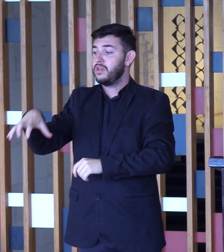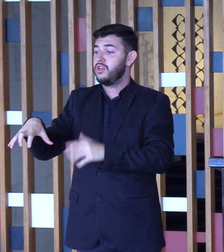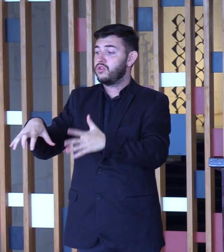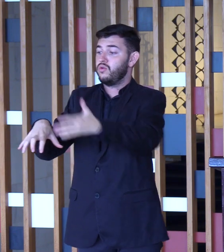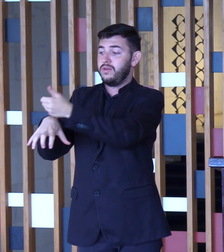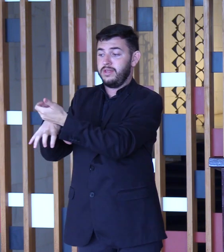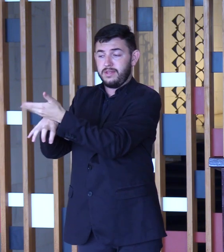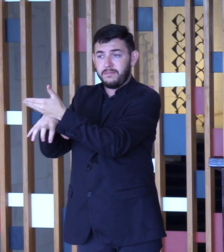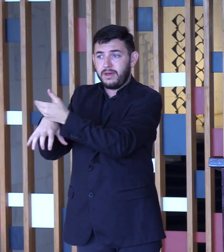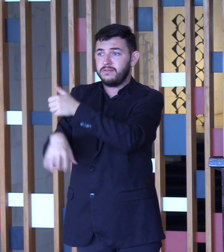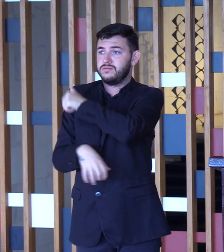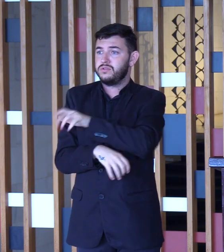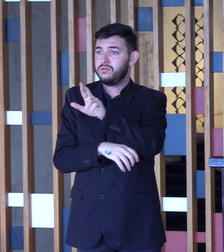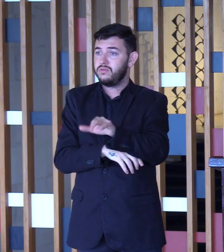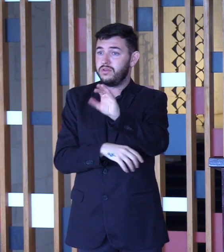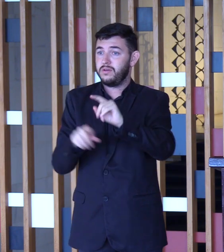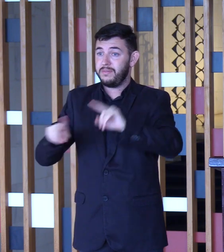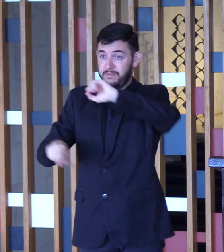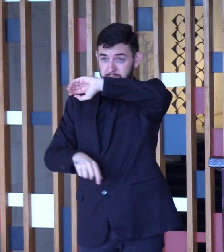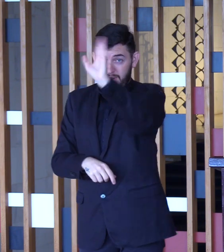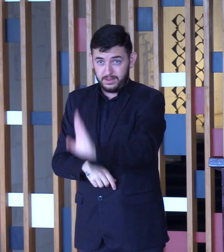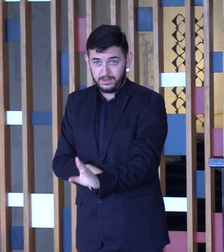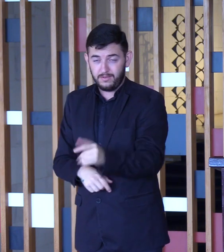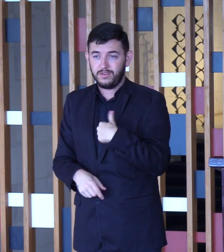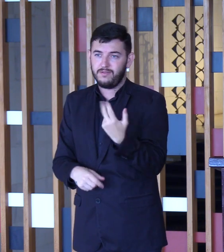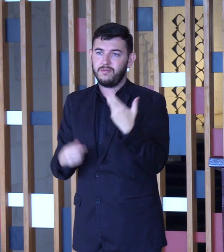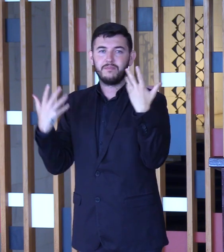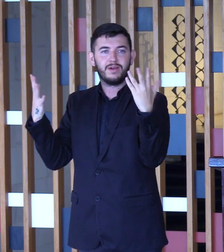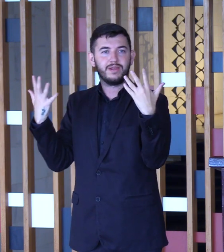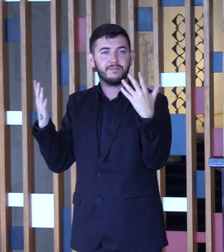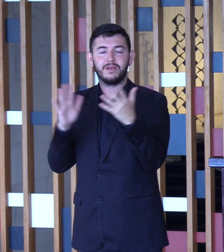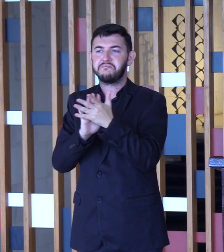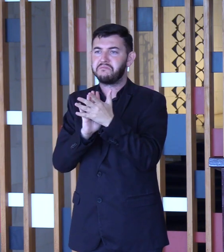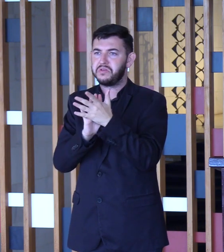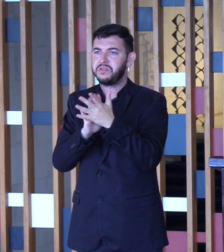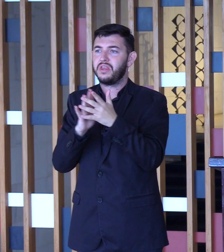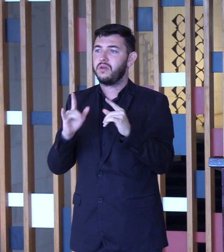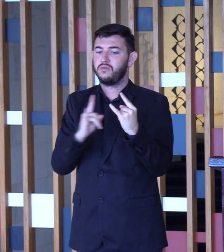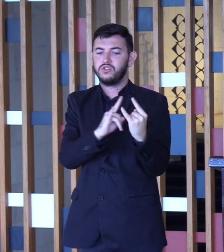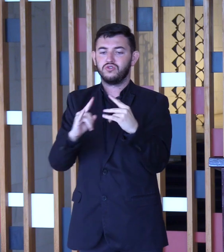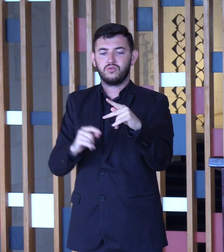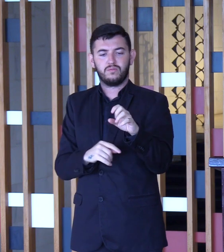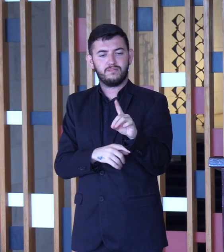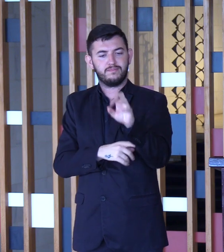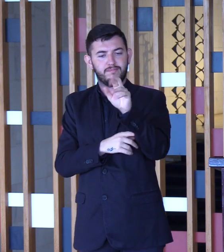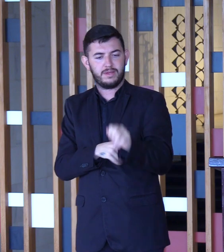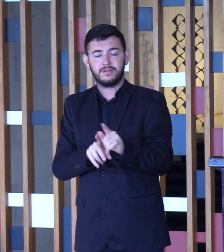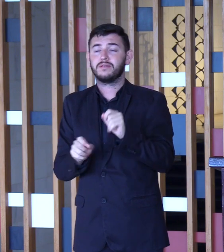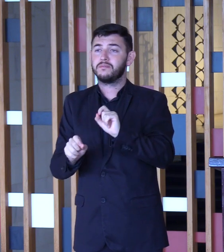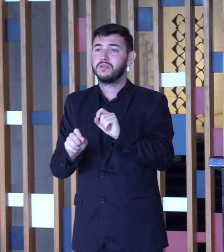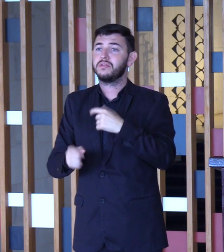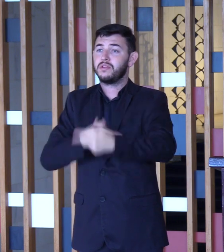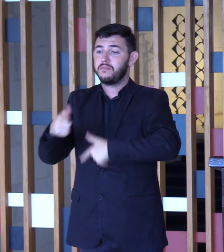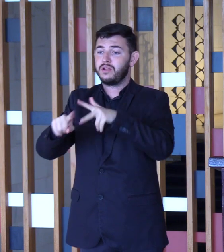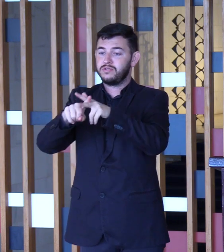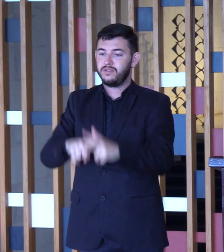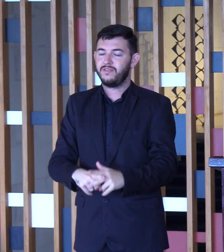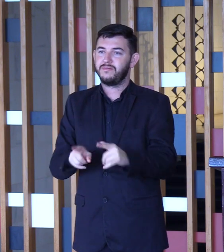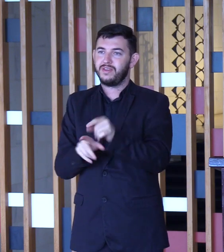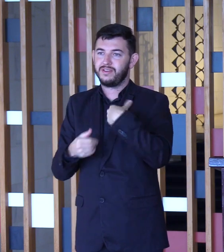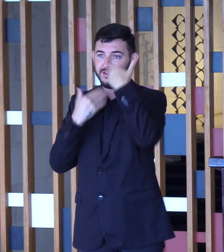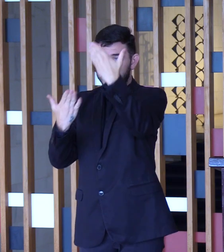Eu quero aqui parabenizar o Instituto Pedra pelo projeto executivo de reforma do edifício das Cavalarissas e agradeço também o apoio do IPHAN,